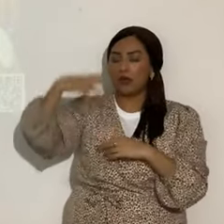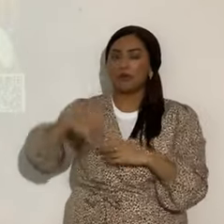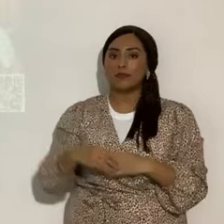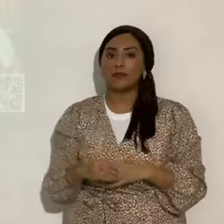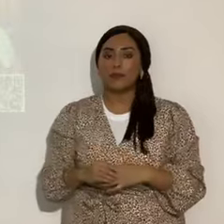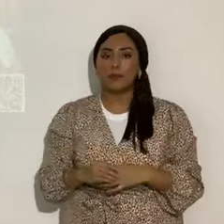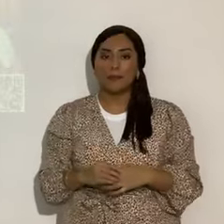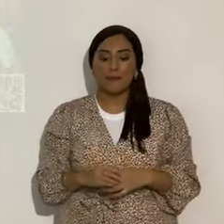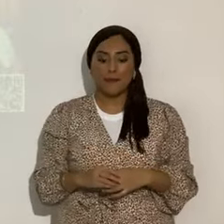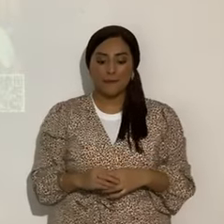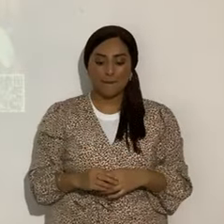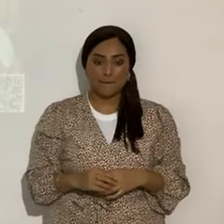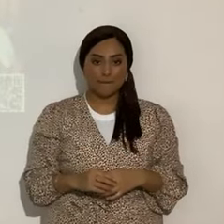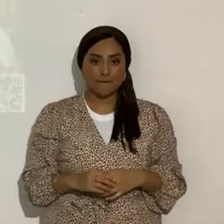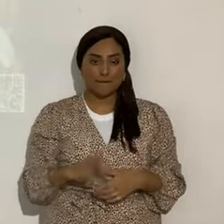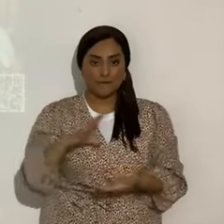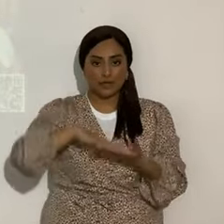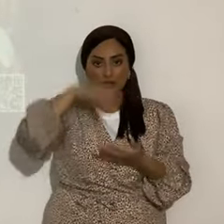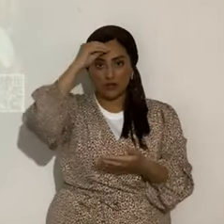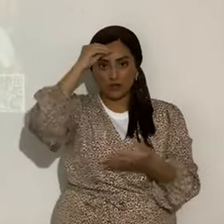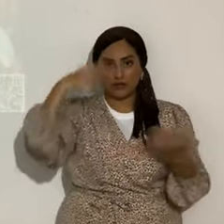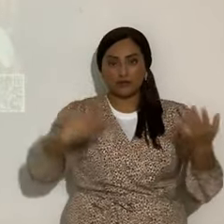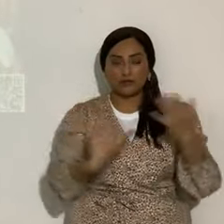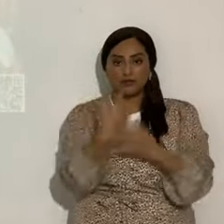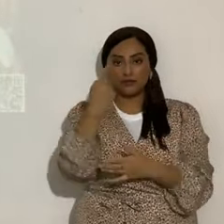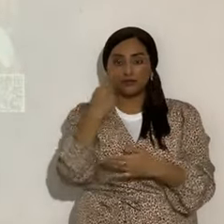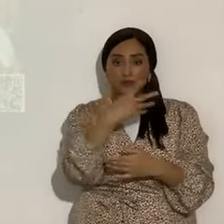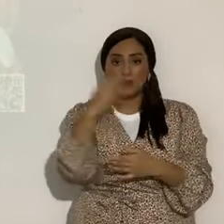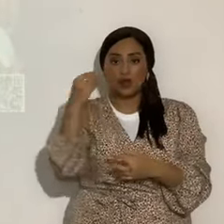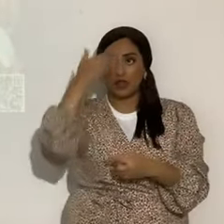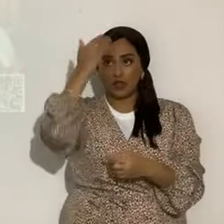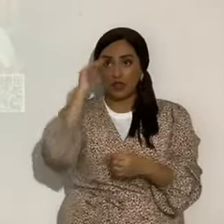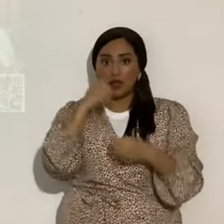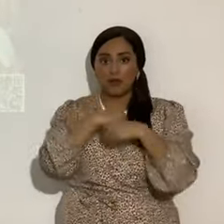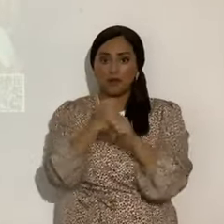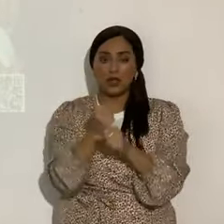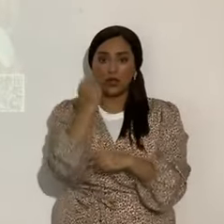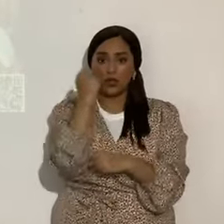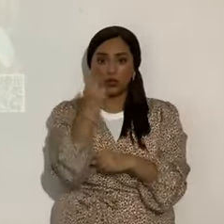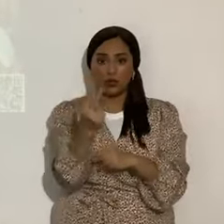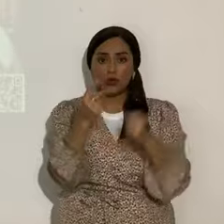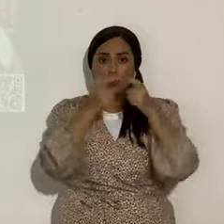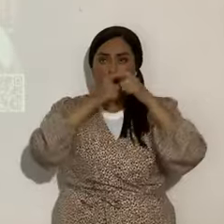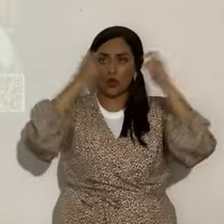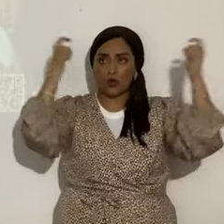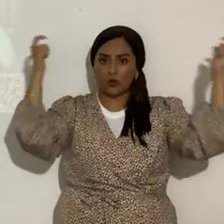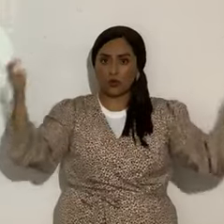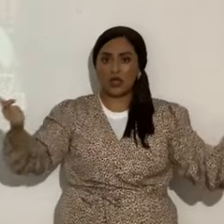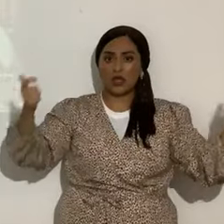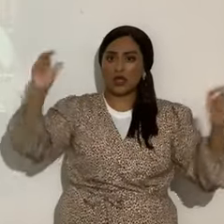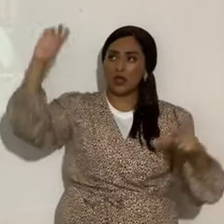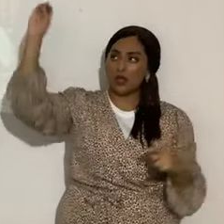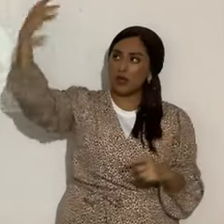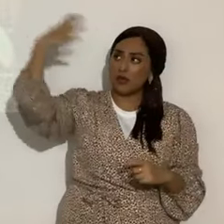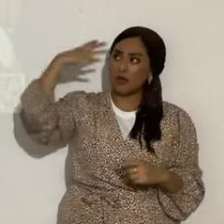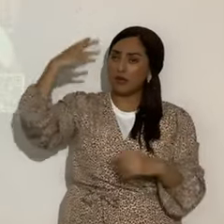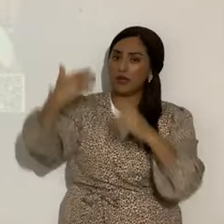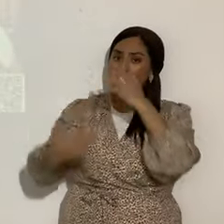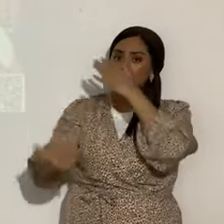16. Vamos a aprender algo nuevo. E hizo el Elohim las dos grandes lumbreras, la lumbrera mayor para que señorease en el día, tú lo